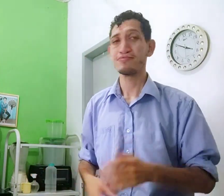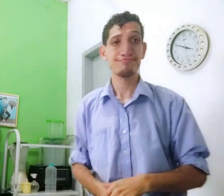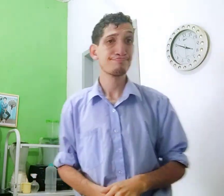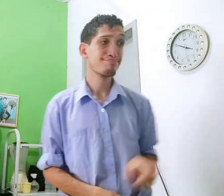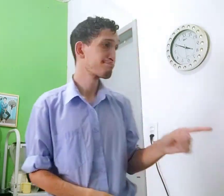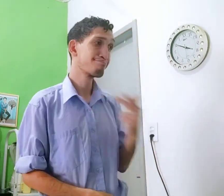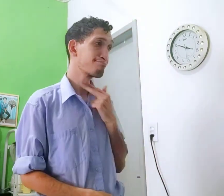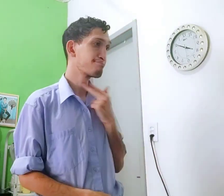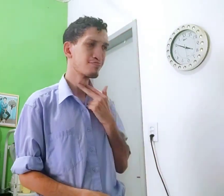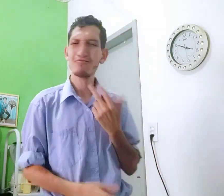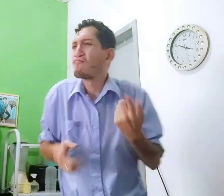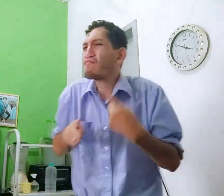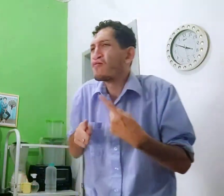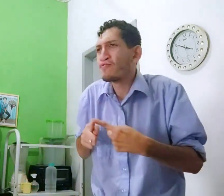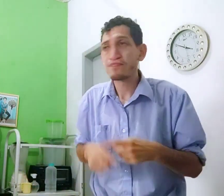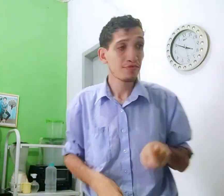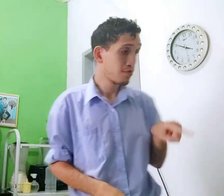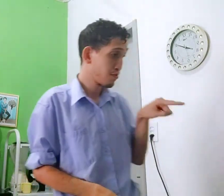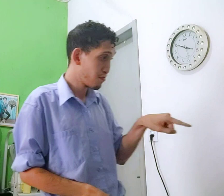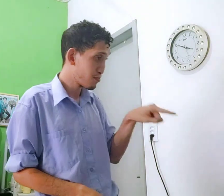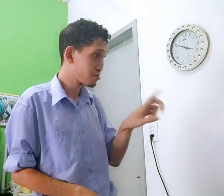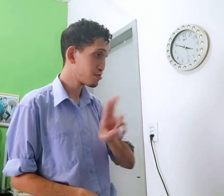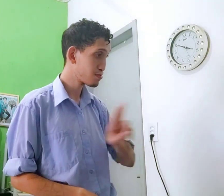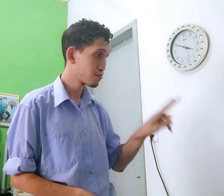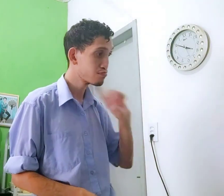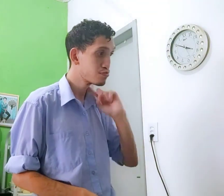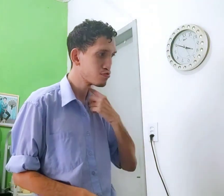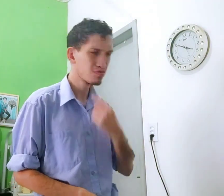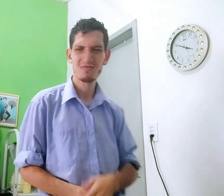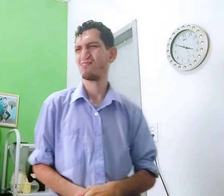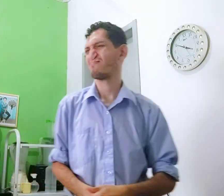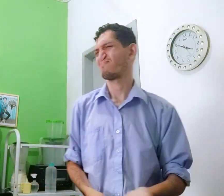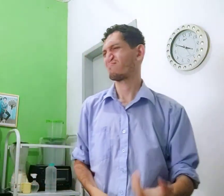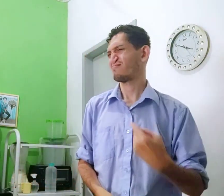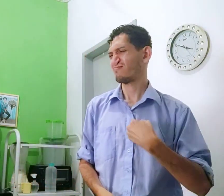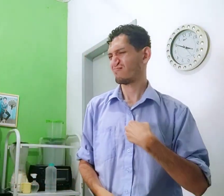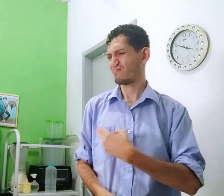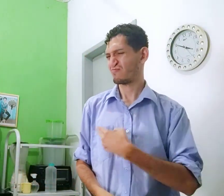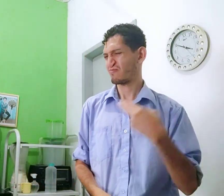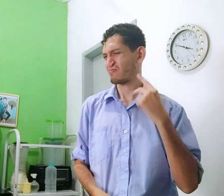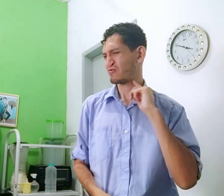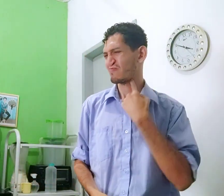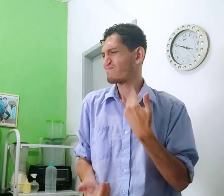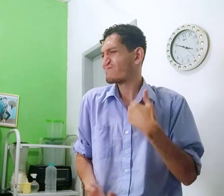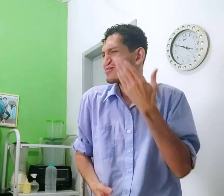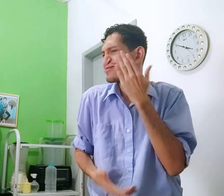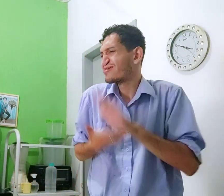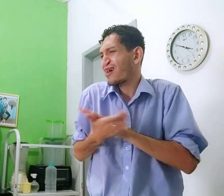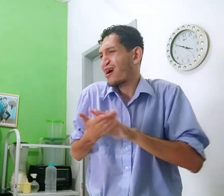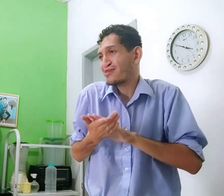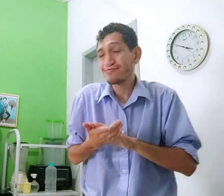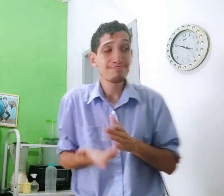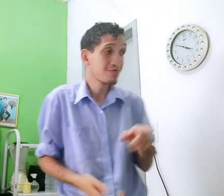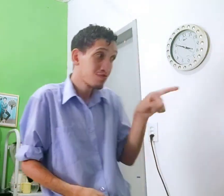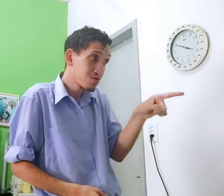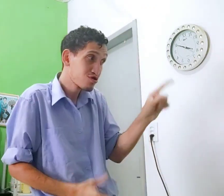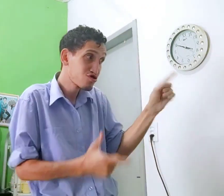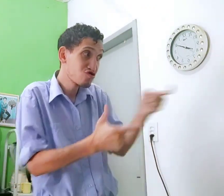Comprar não pode? Não, você não pode. Por quê? Porque você nome sujo, deu nome sujo, não tem de nada.